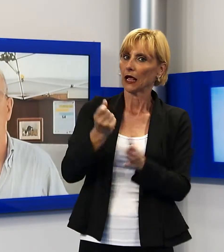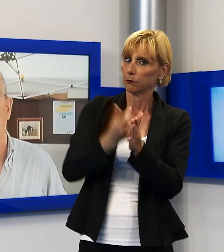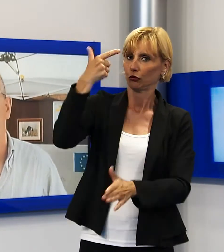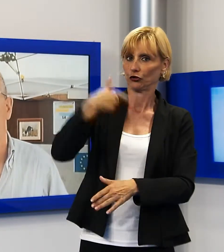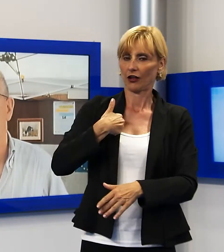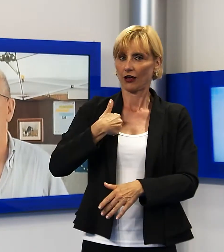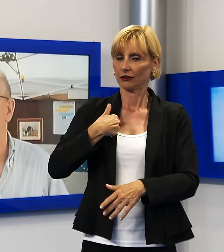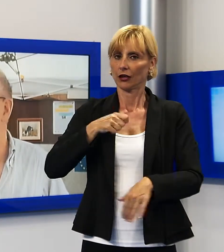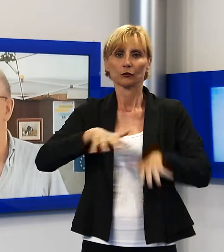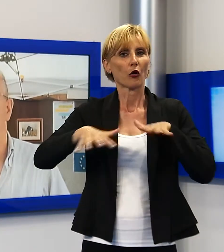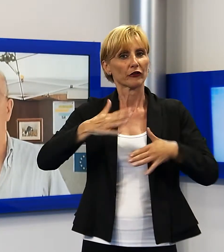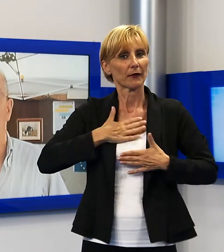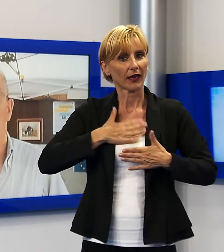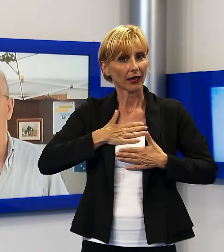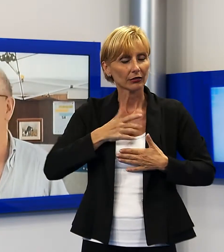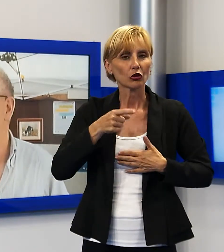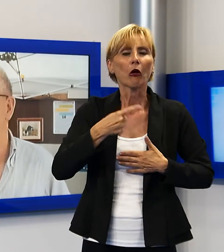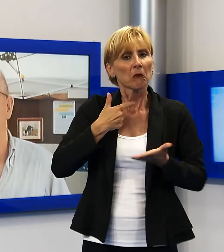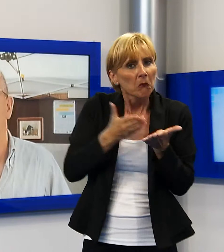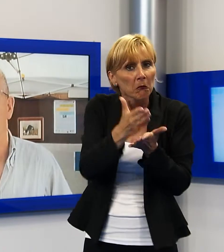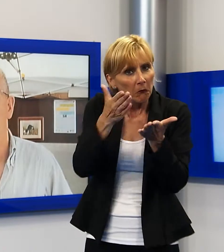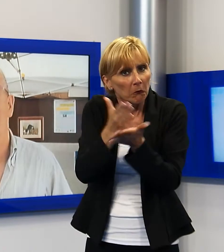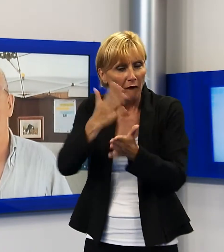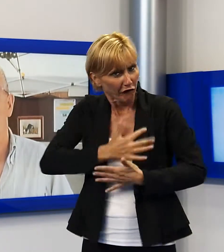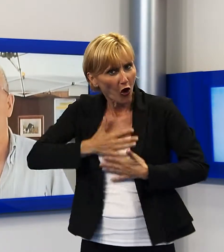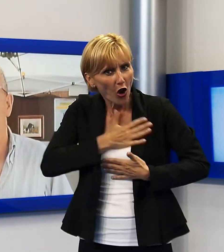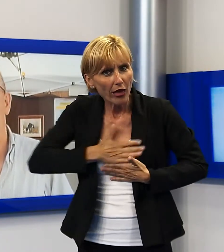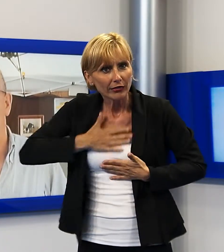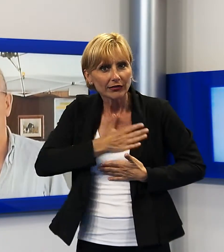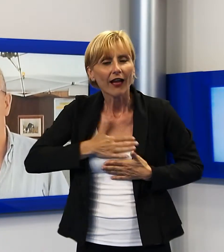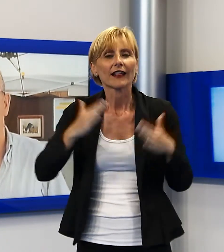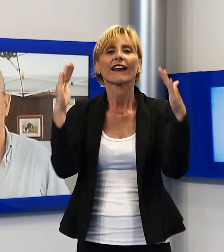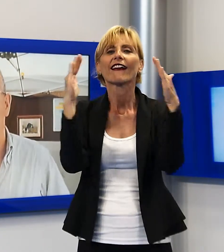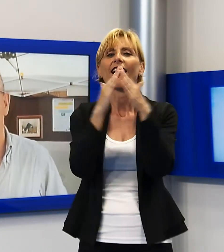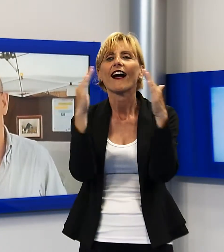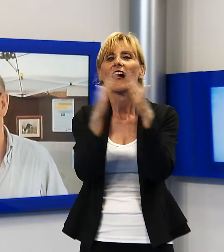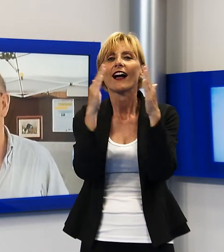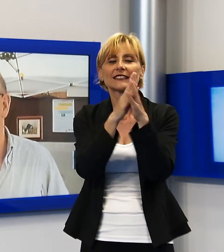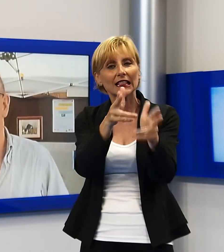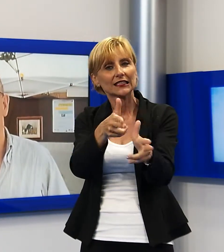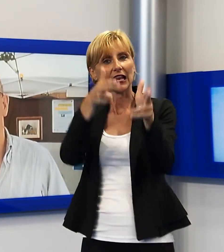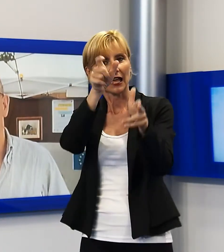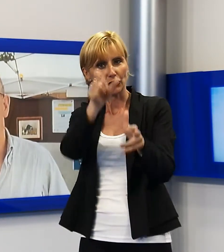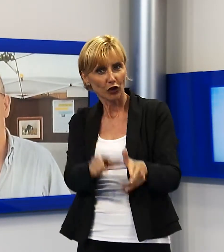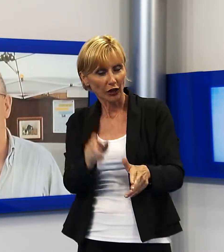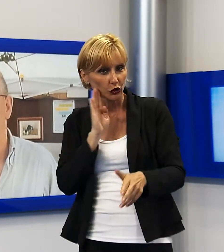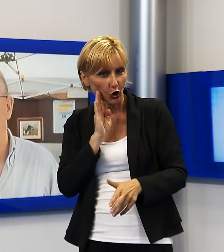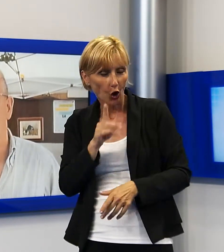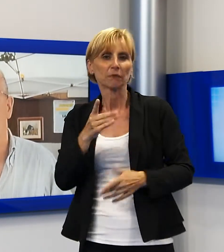mano volentieri, ci siamo prodigati nel fare questa casa del cacciatore, quindi di essere presenti con questo